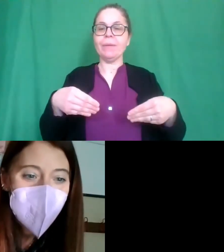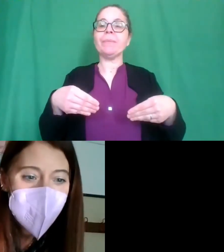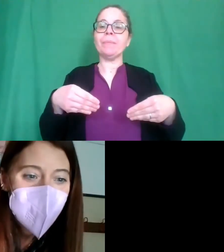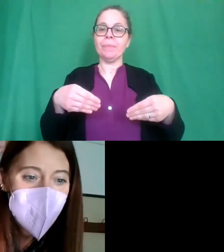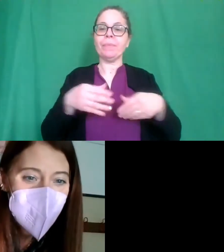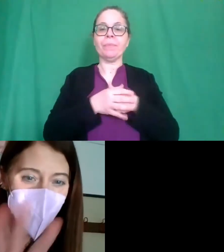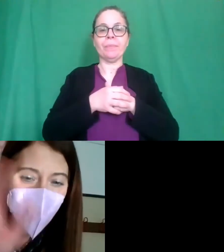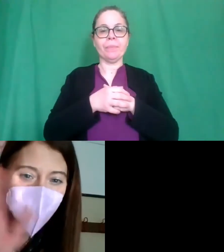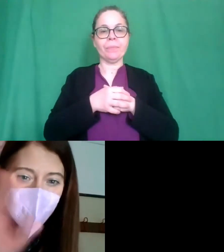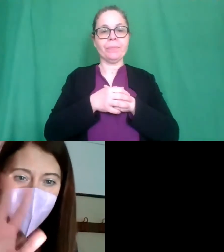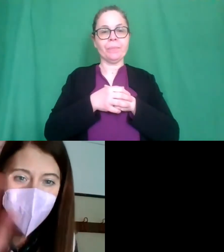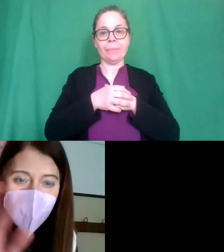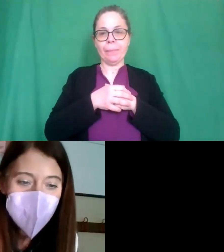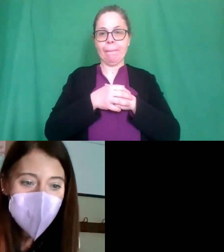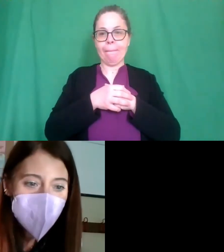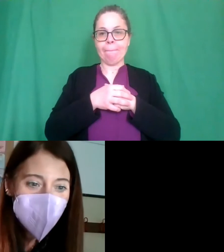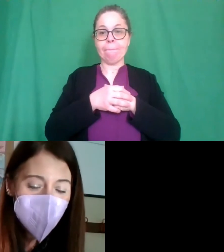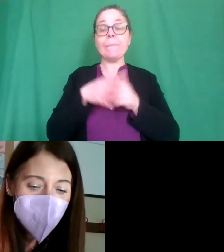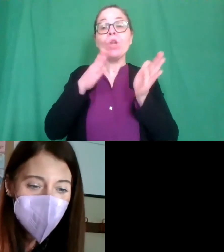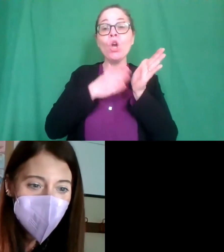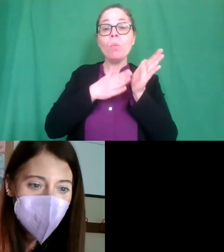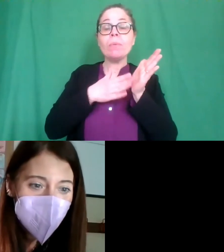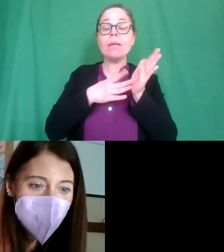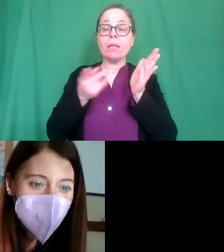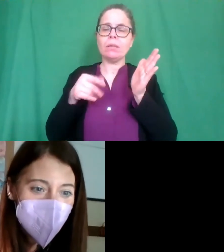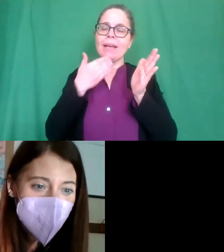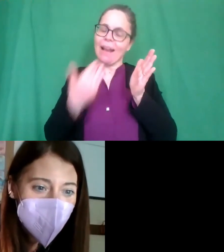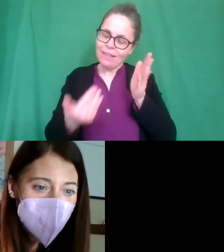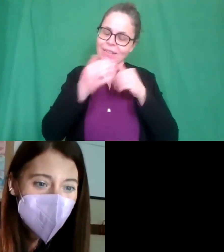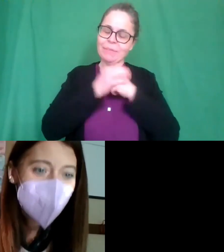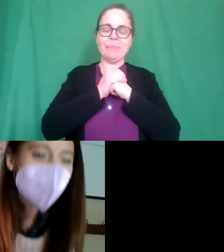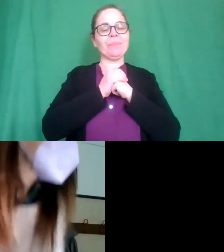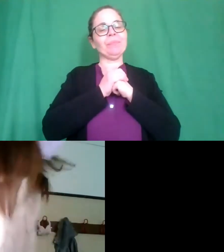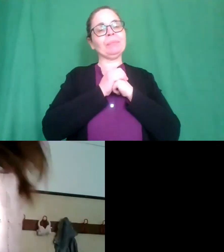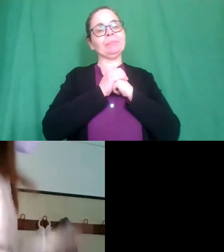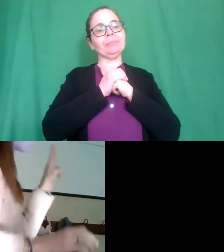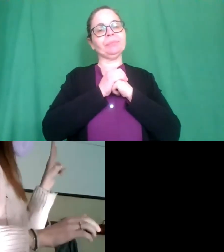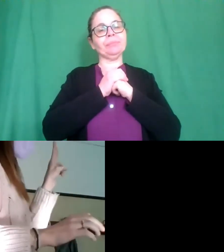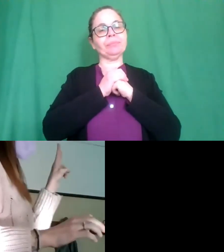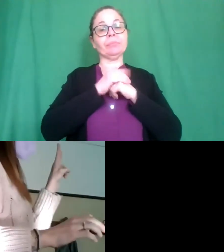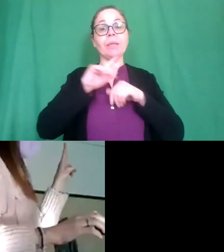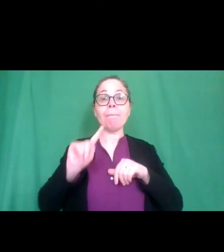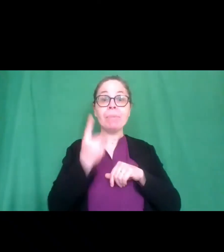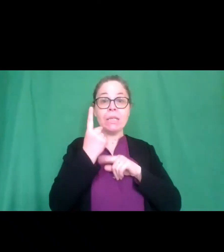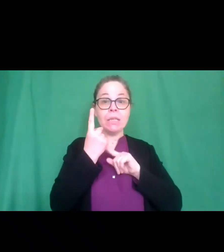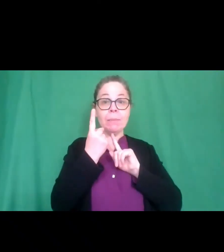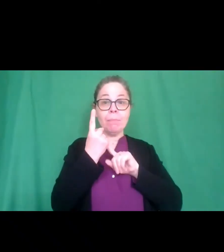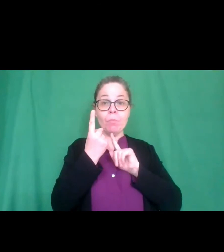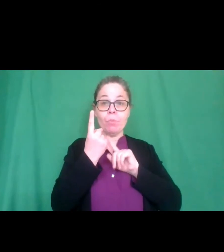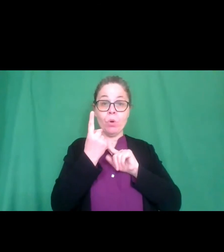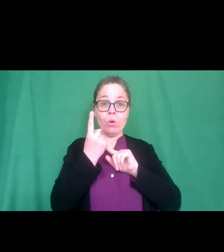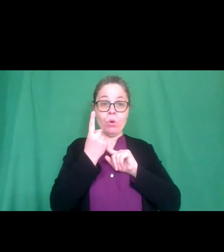complimenti e grazie e poi abbiamo come primo posto